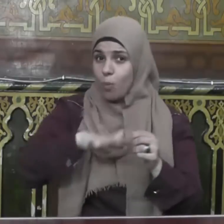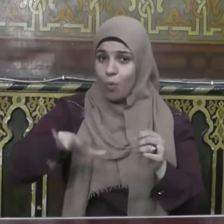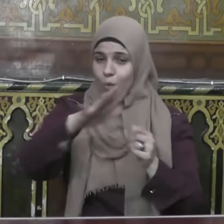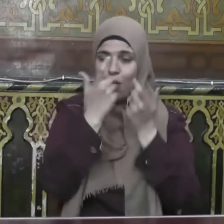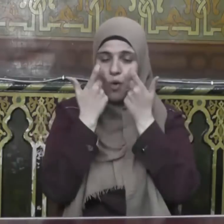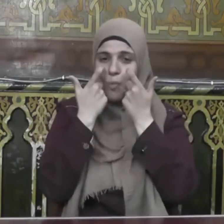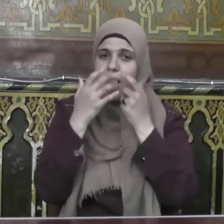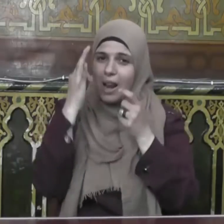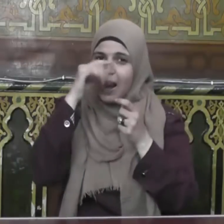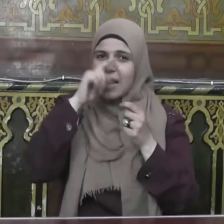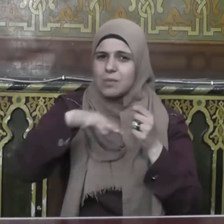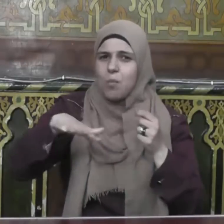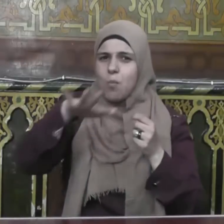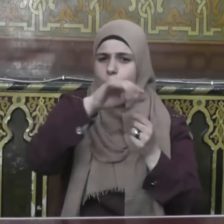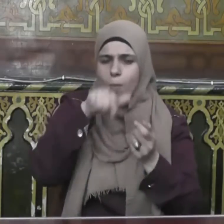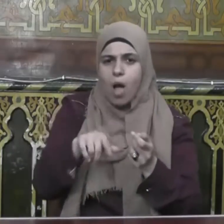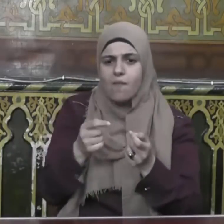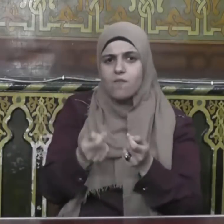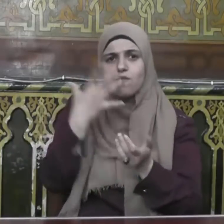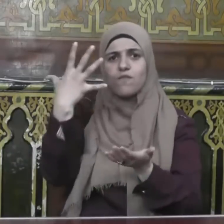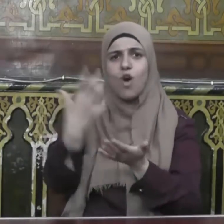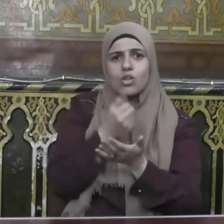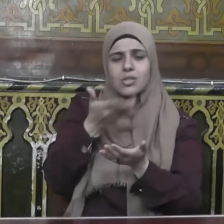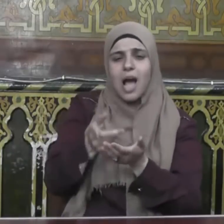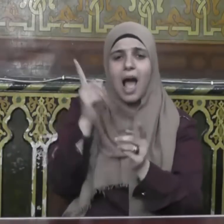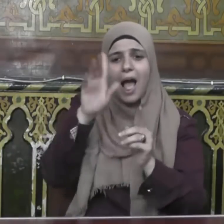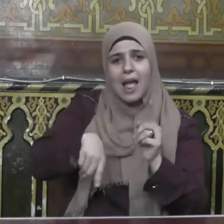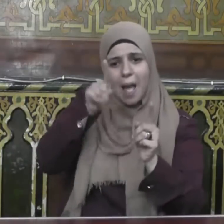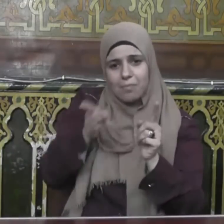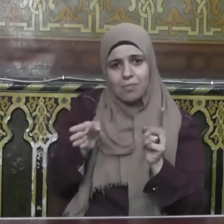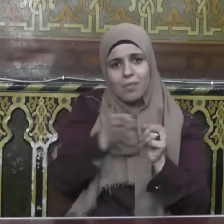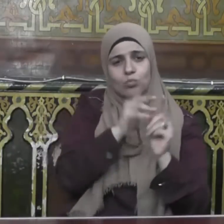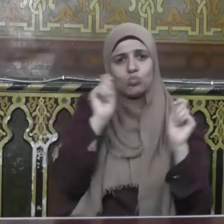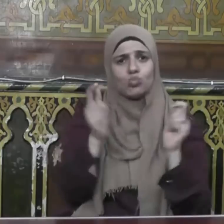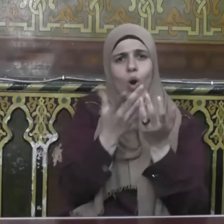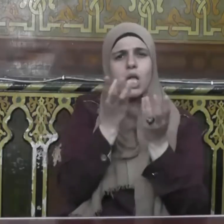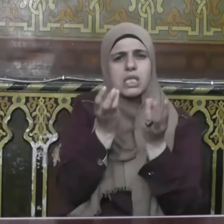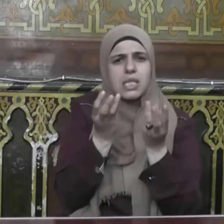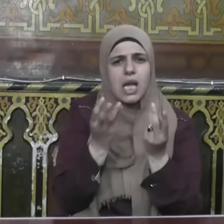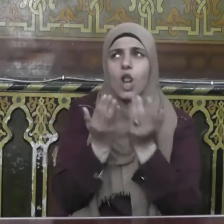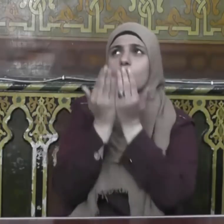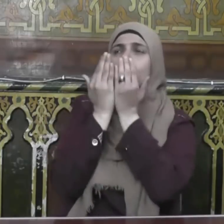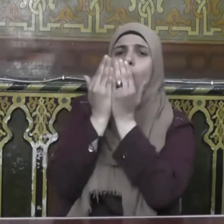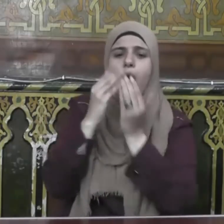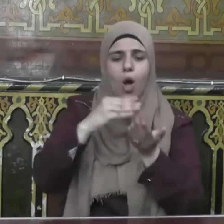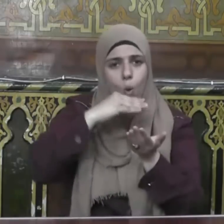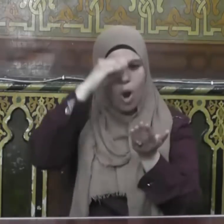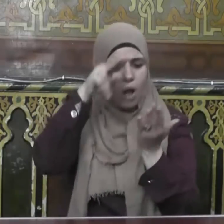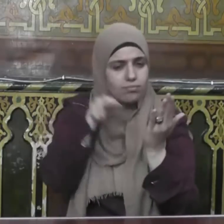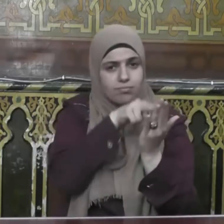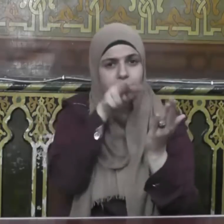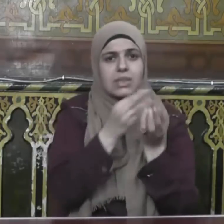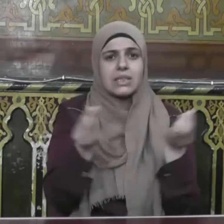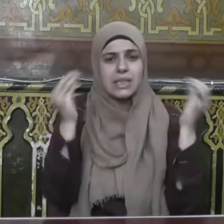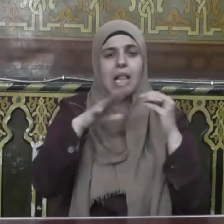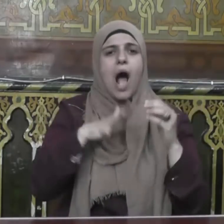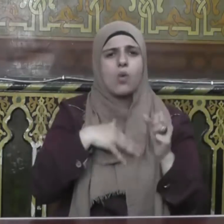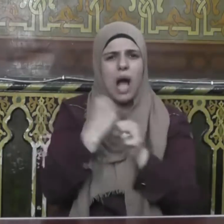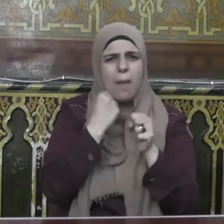أن نغتنم هذه الأيام بالذكر وبالدعاء وتلاوة القرآن وبالاجتهاد في فعل